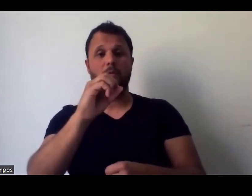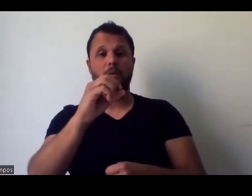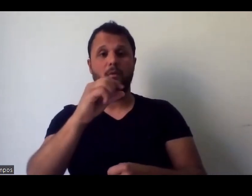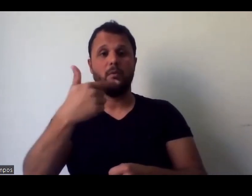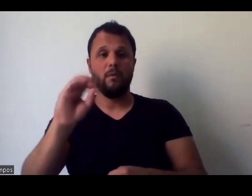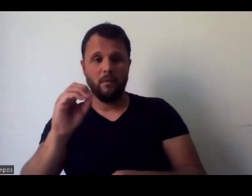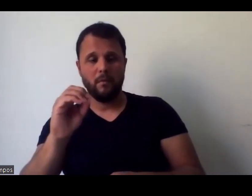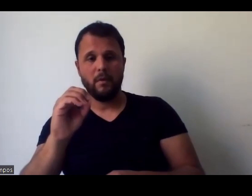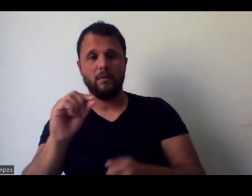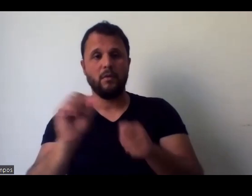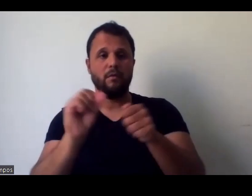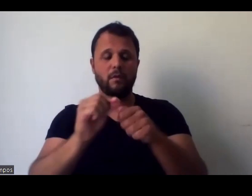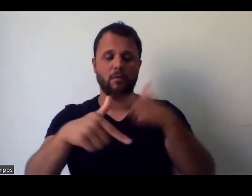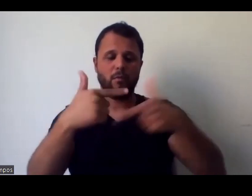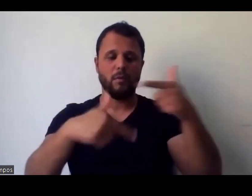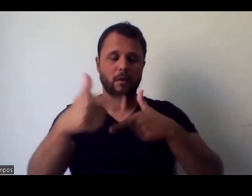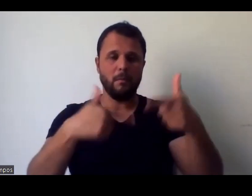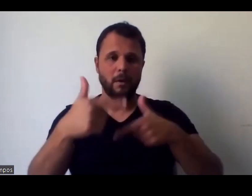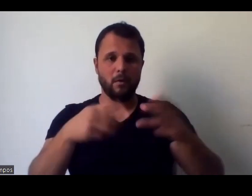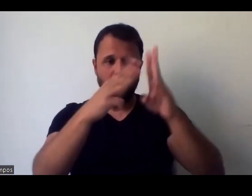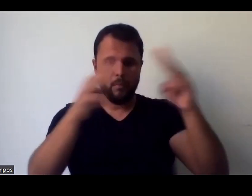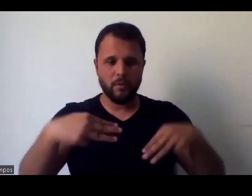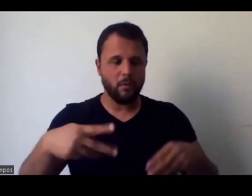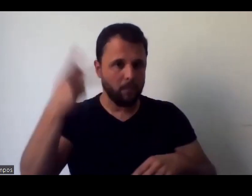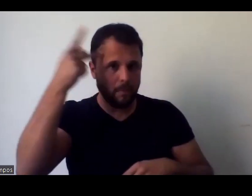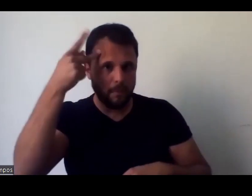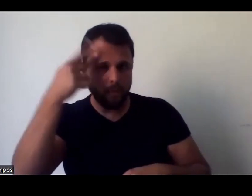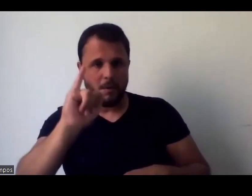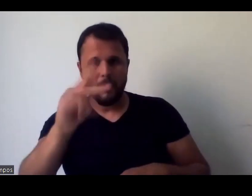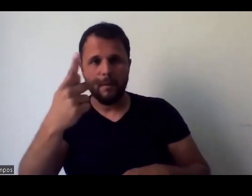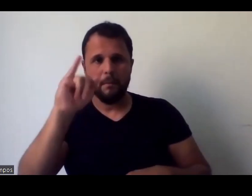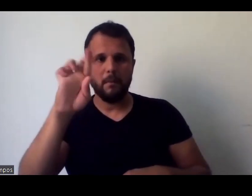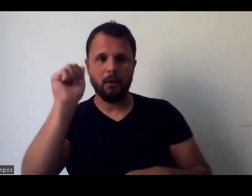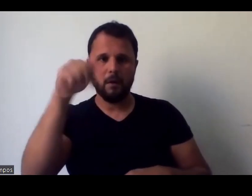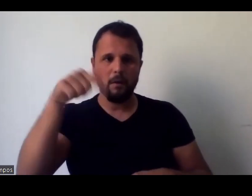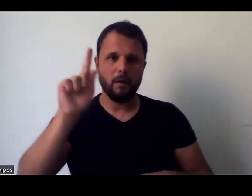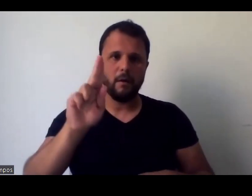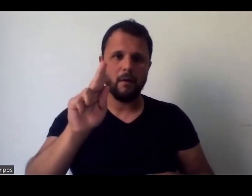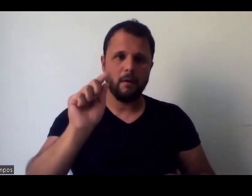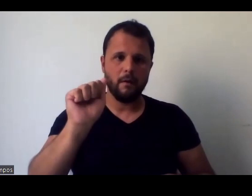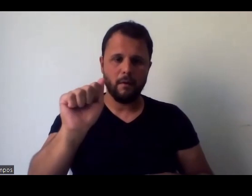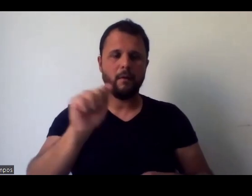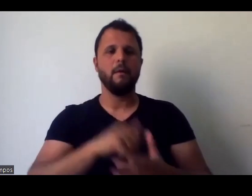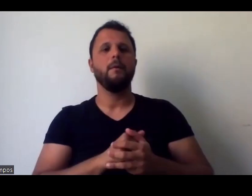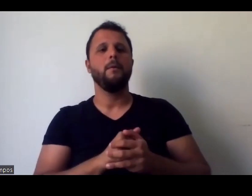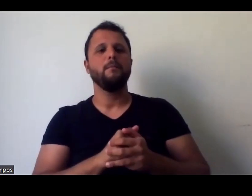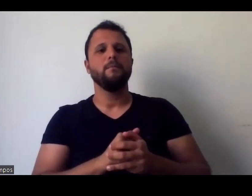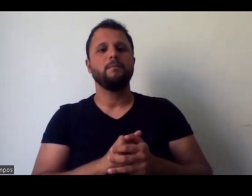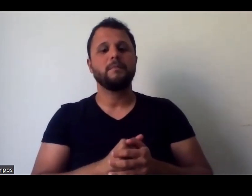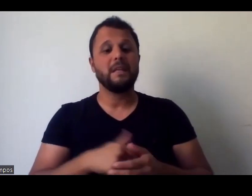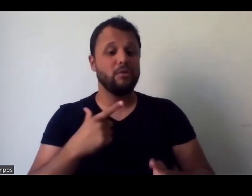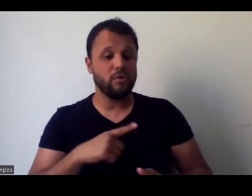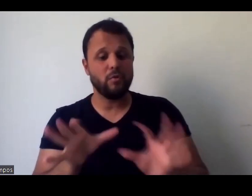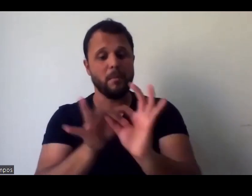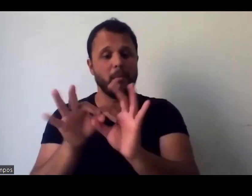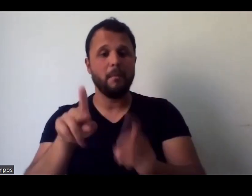trabalho com o Museu Paulista, o Museu de Ipiranga, né, que foi em parceria com o Movimento WIC Brasil. Então,